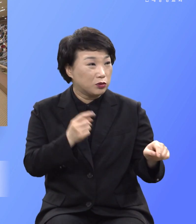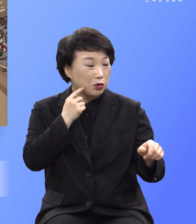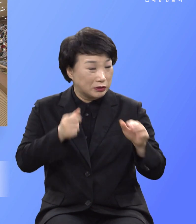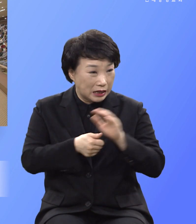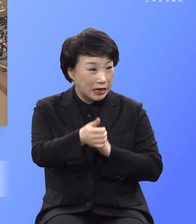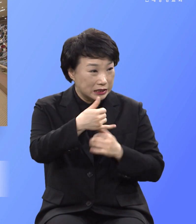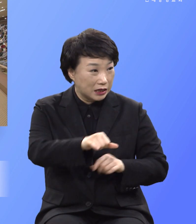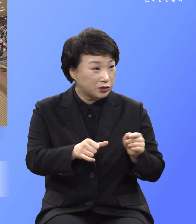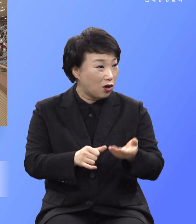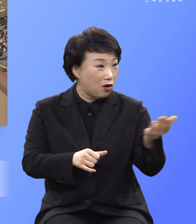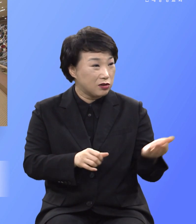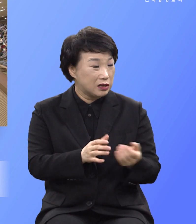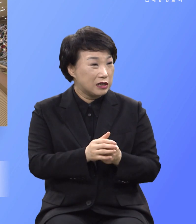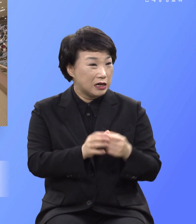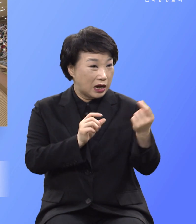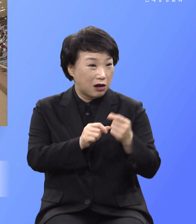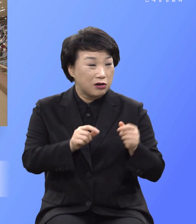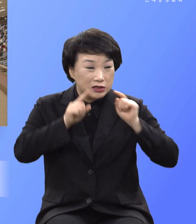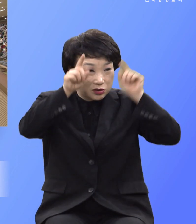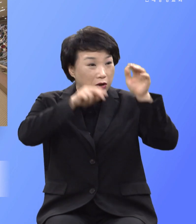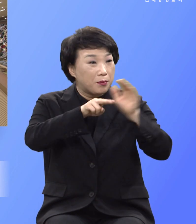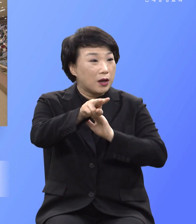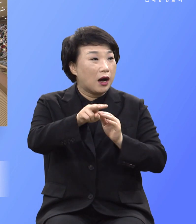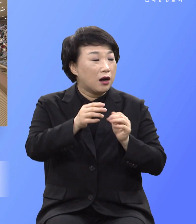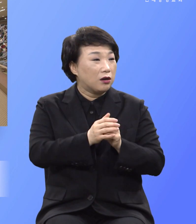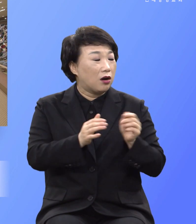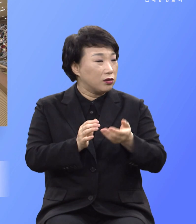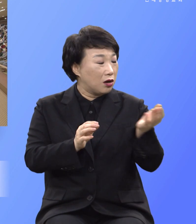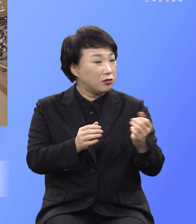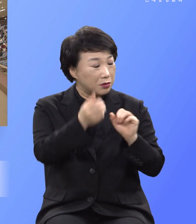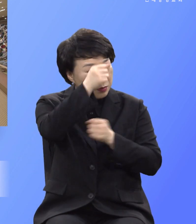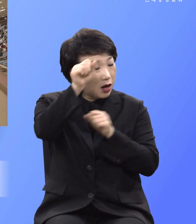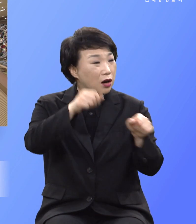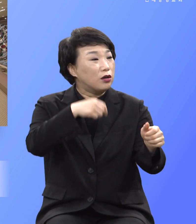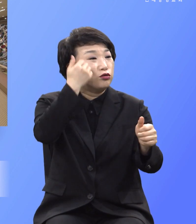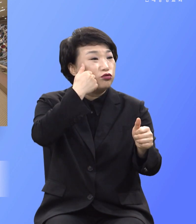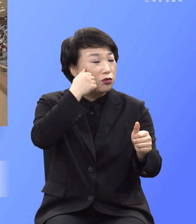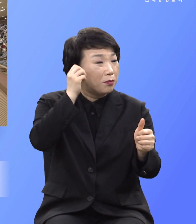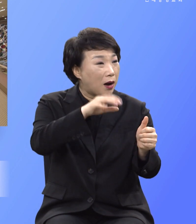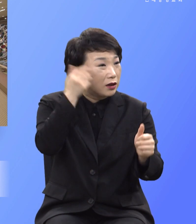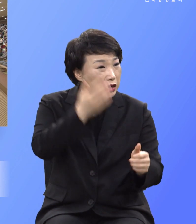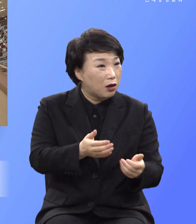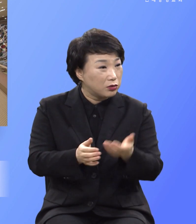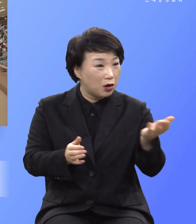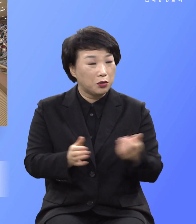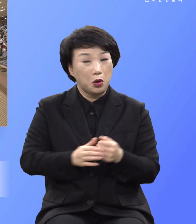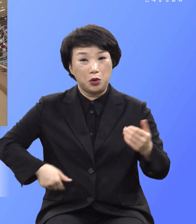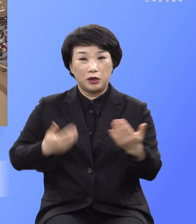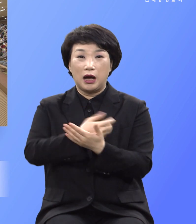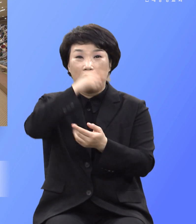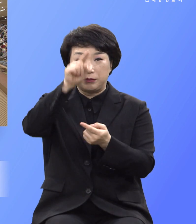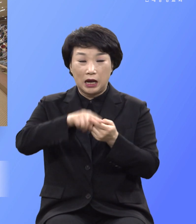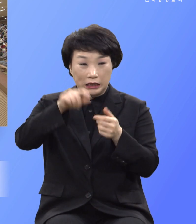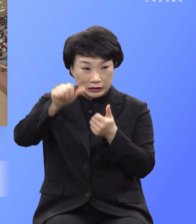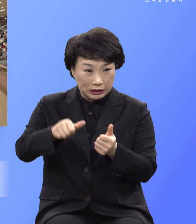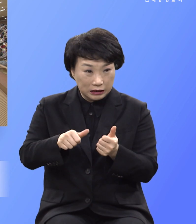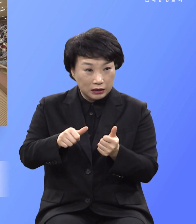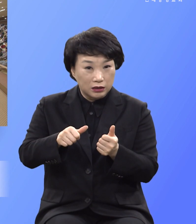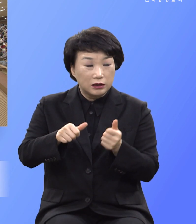진노를 피하라 하더냐 그러므로 회개에 합당한 열매를 맺고 속으로 아브라함이 우리 조상이라고 생각지 말라 내가